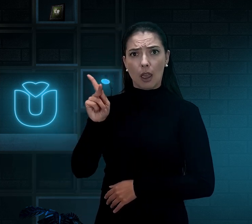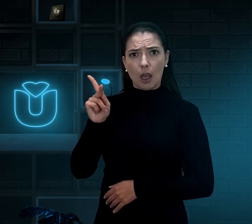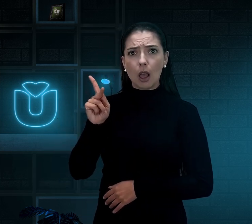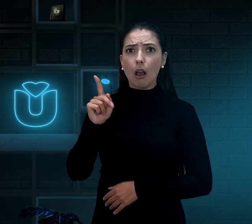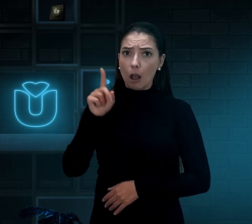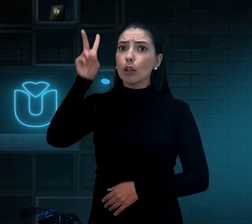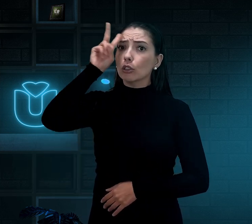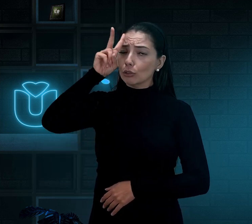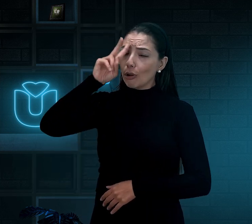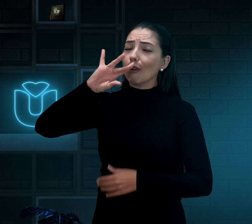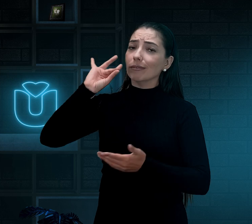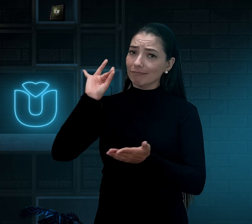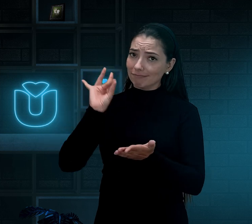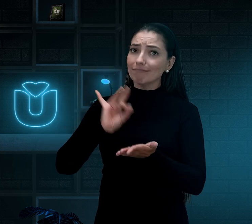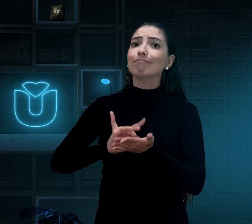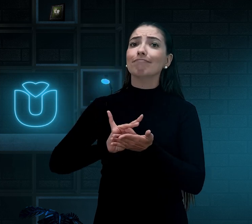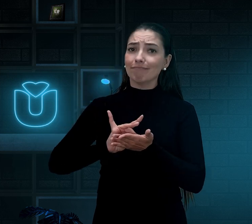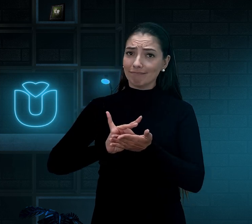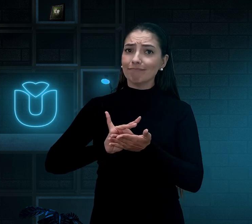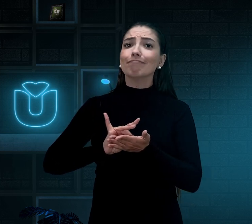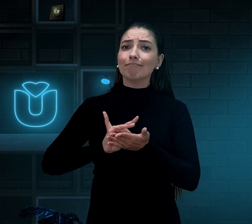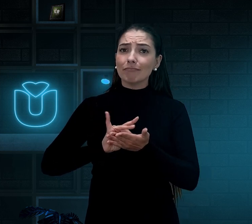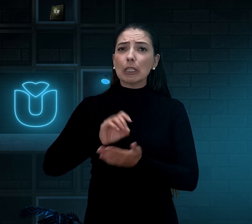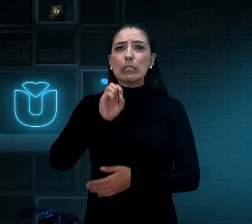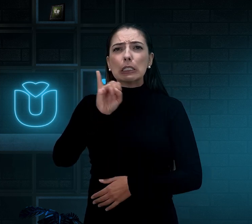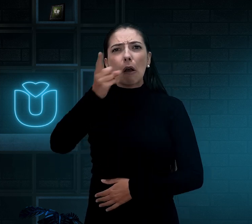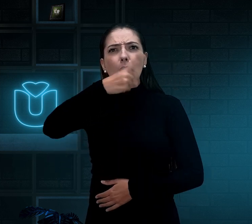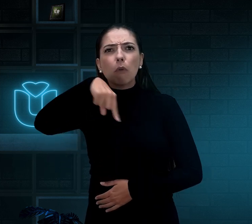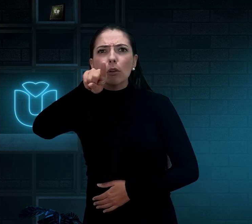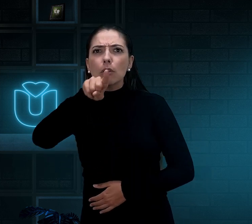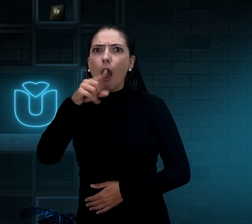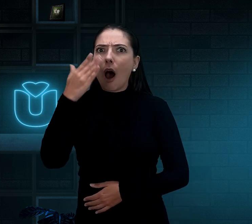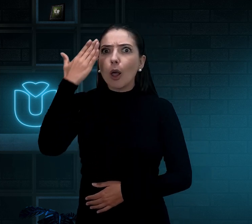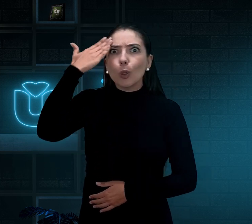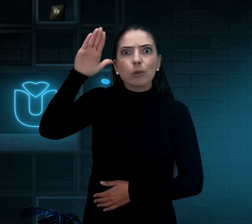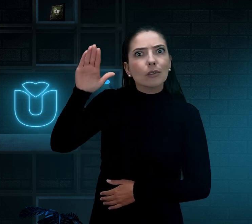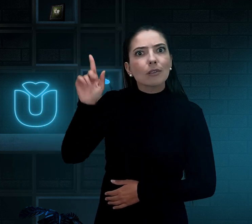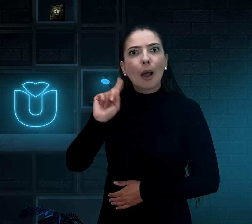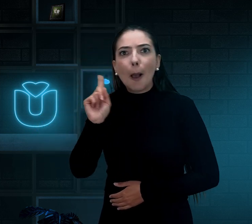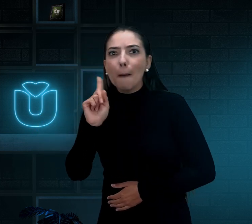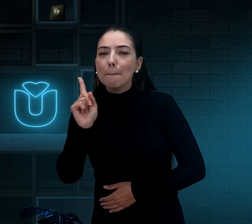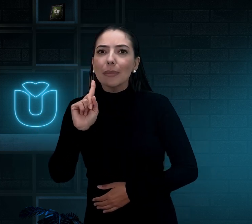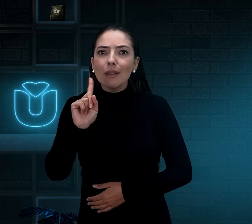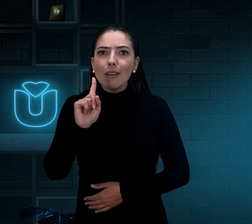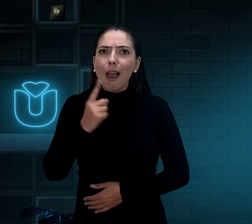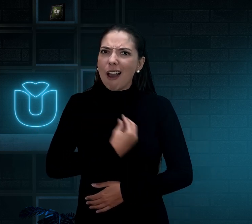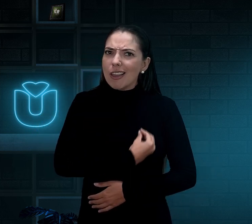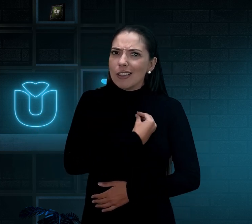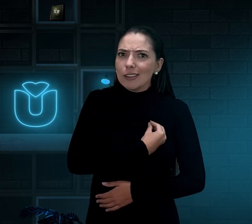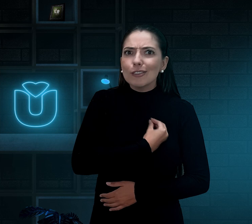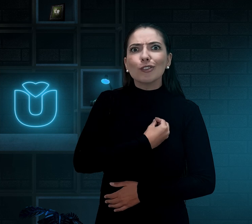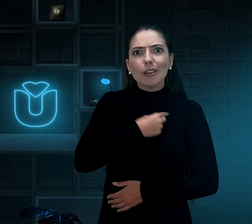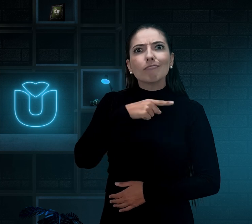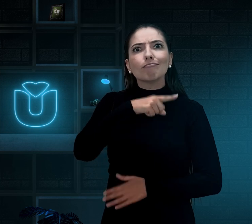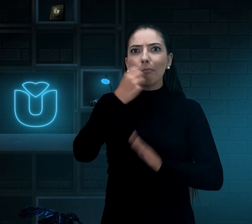tem uma história linda e é uma história verídica. Se vocês não sabem, não conhecem a vida da Ellen Keller,